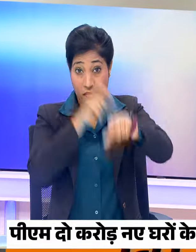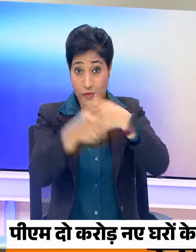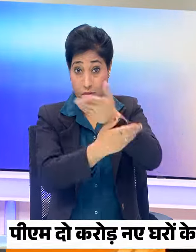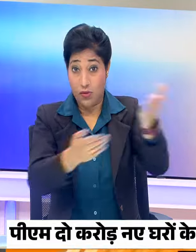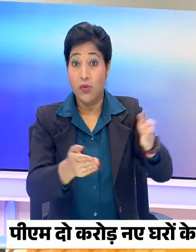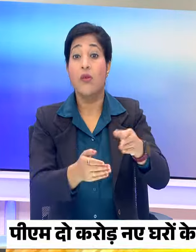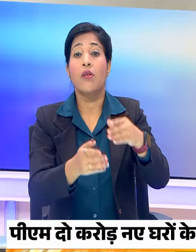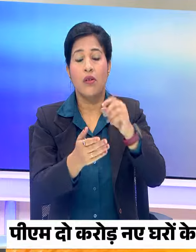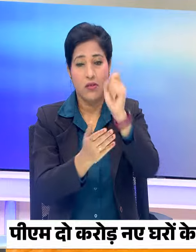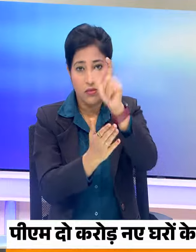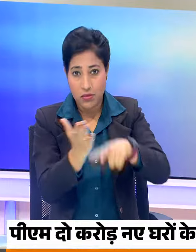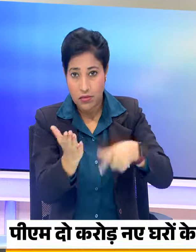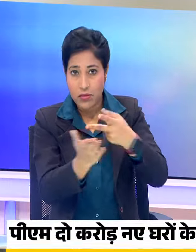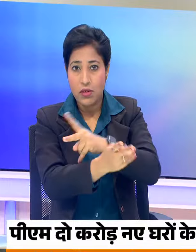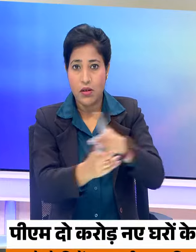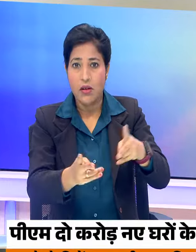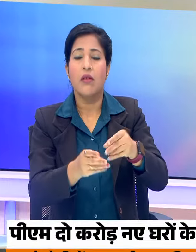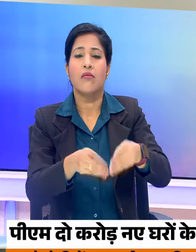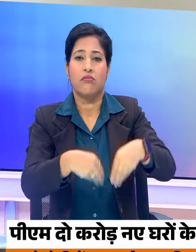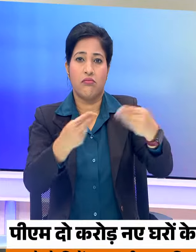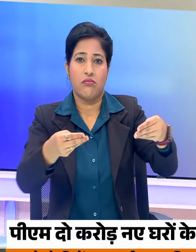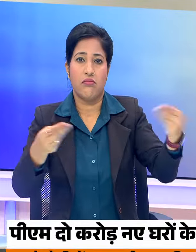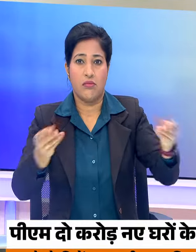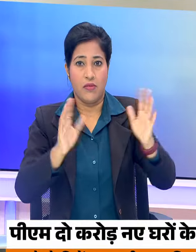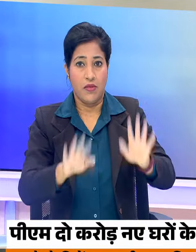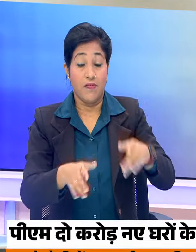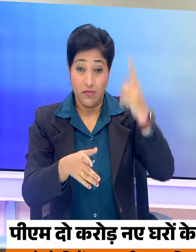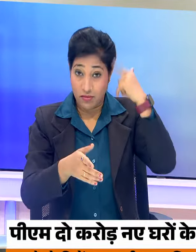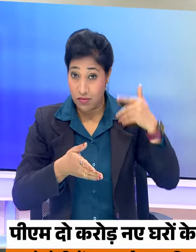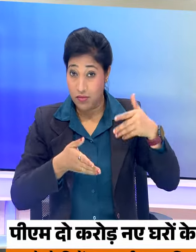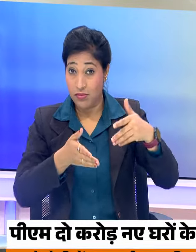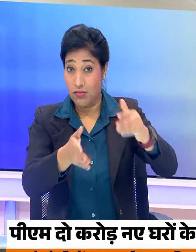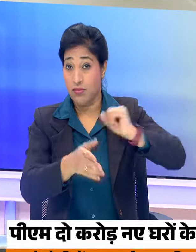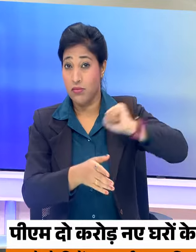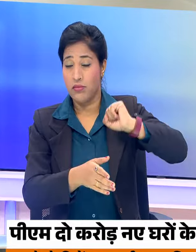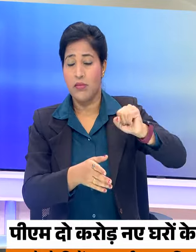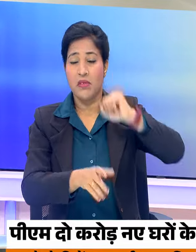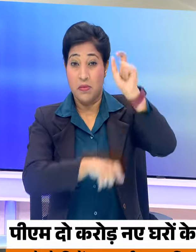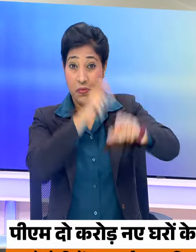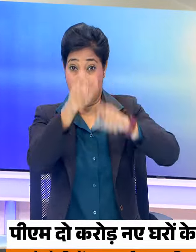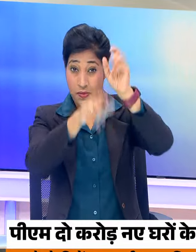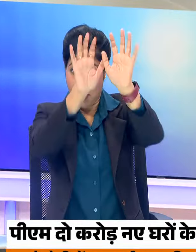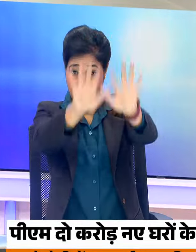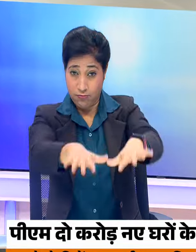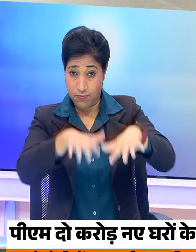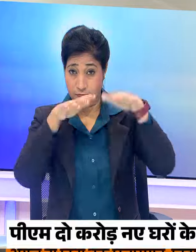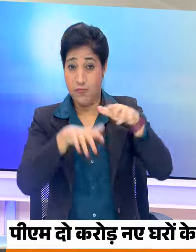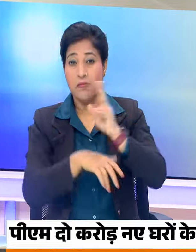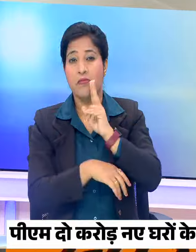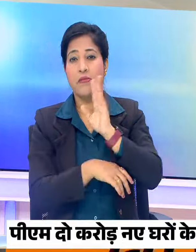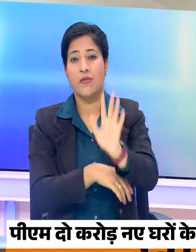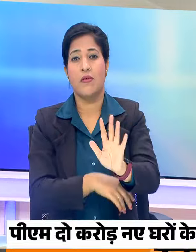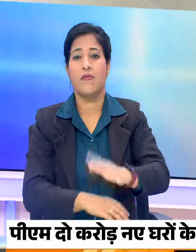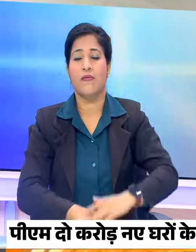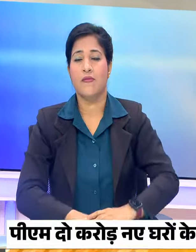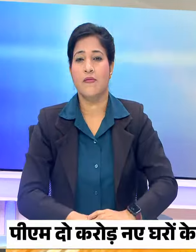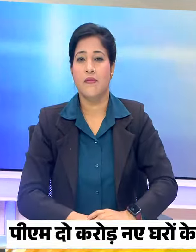पन्नों का पत्रों का भी करेंगे वित्रण रोट्शों के साथ ही एक जंजभाकों भी करेंगे संभोदित